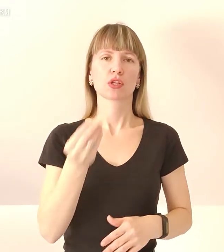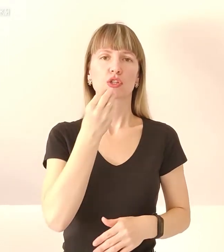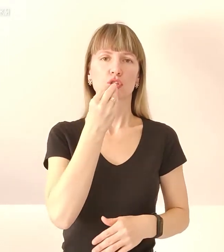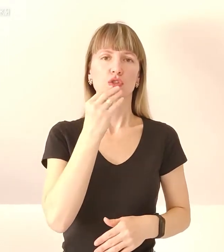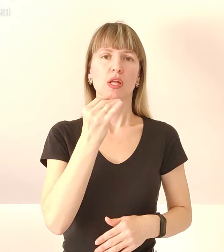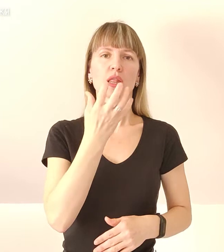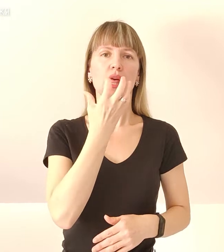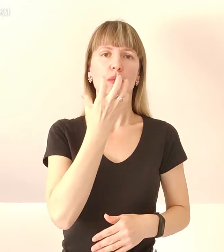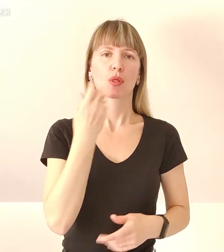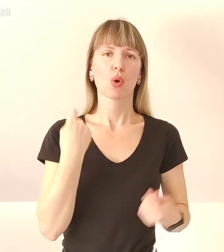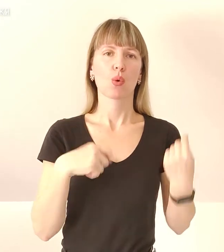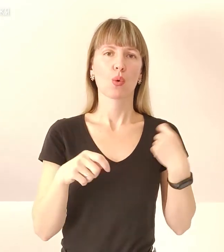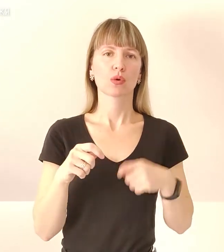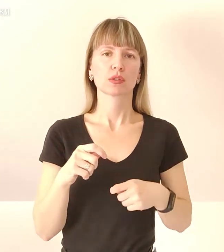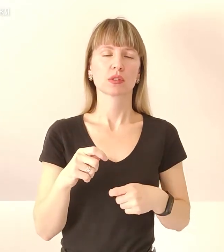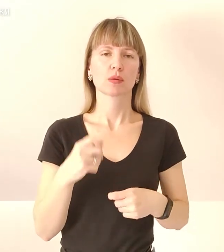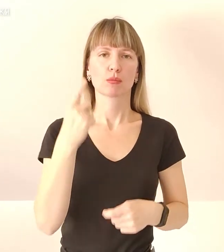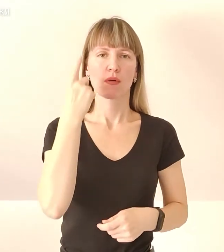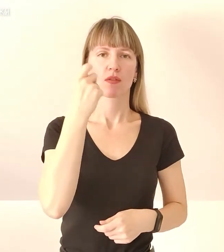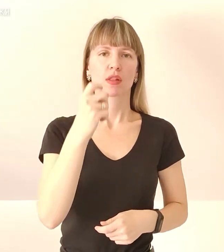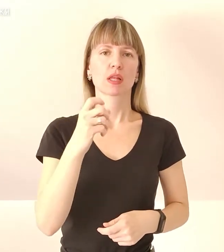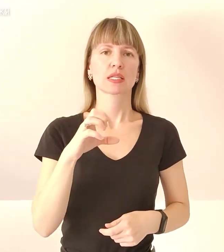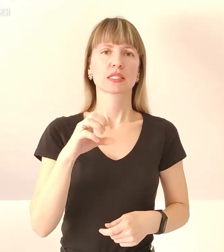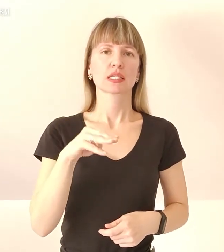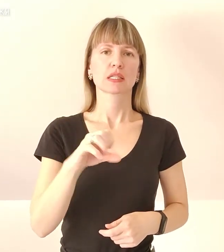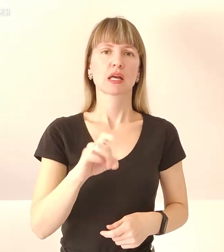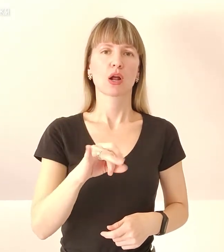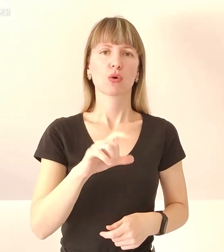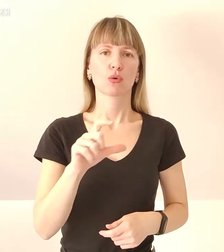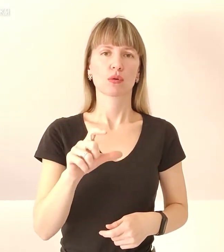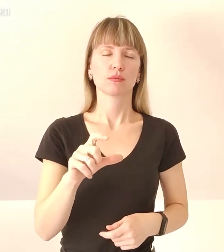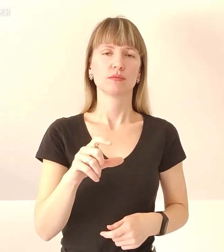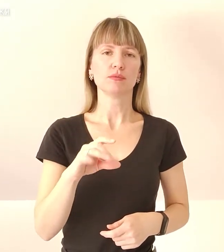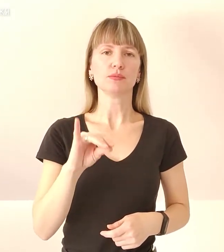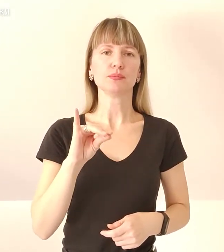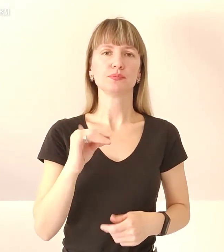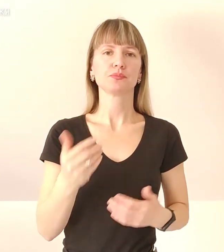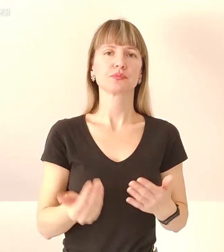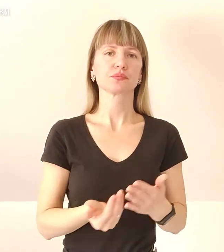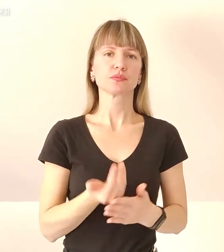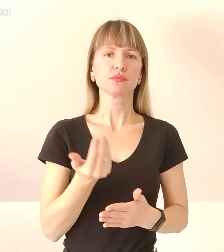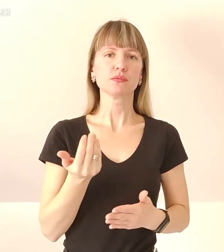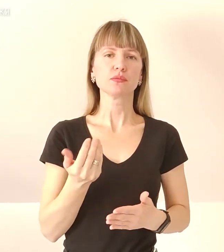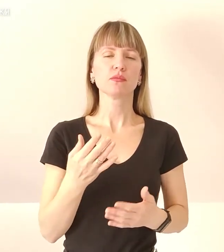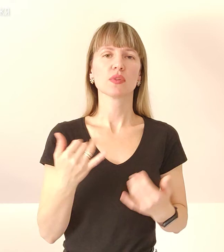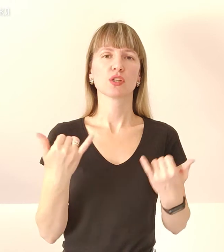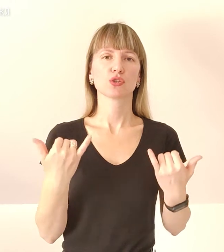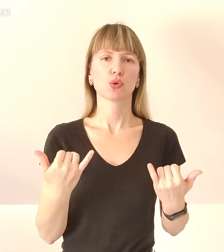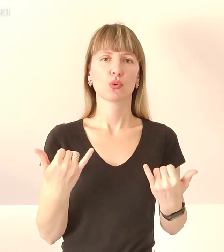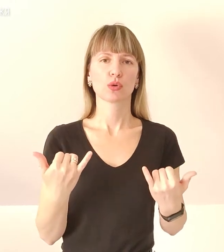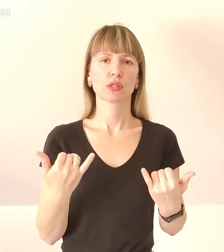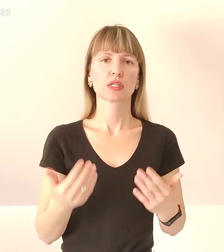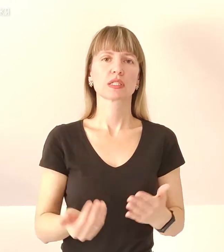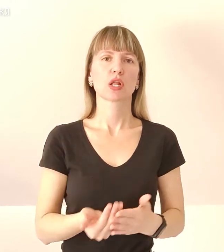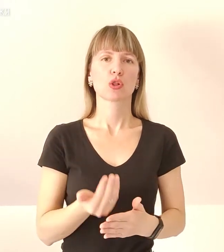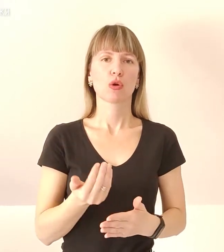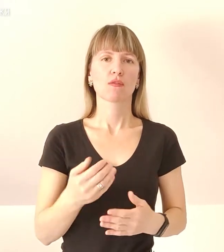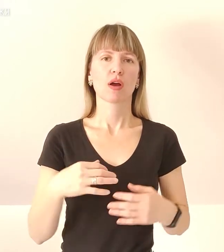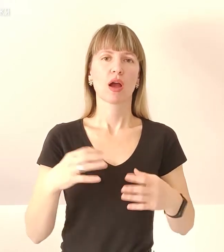теплий одяг, повідомив Олександр Старух. Ну і, знову таки, сьогодні знову автобуси